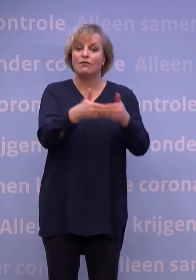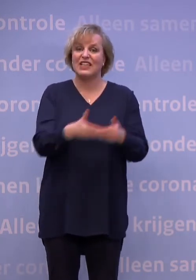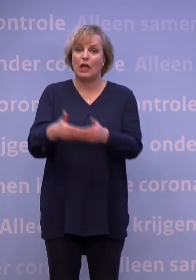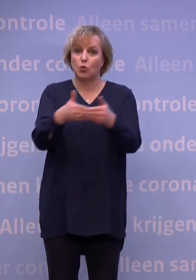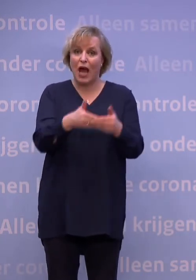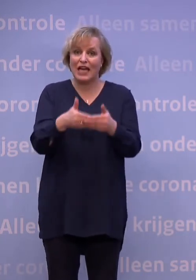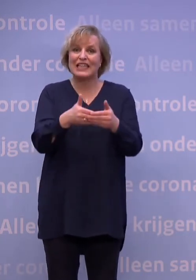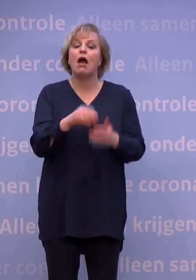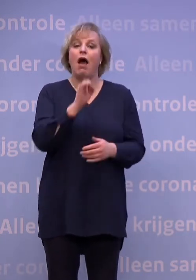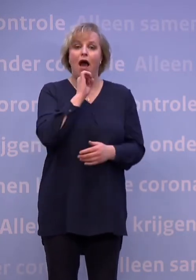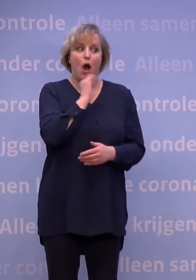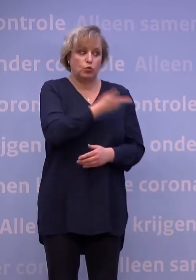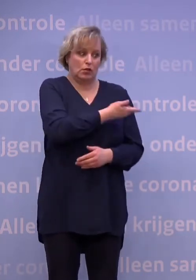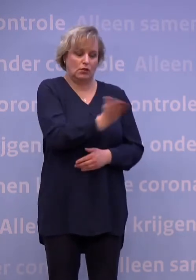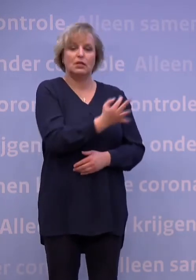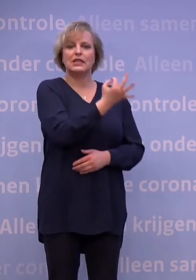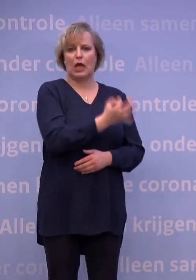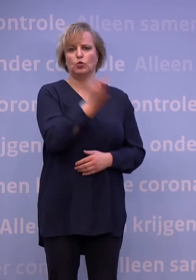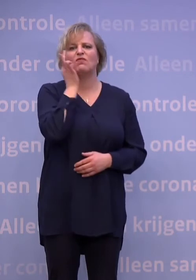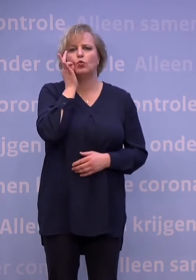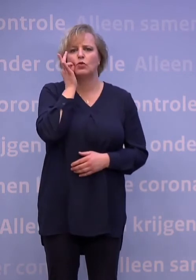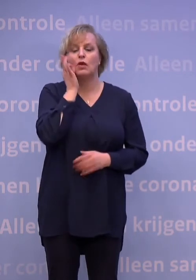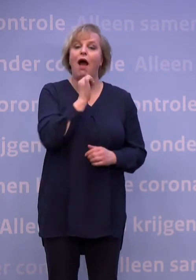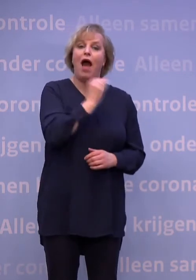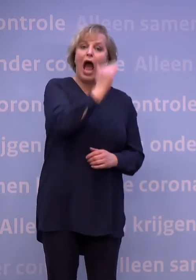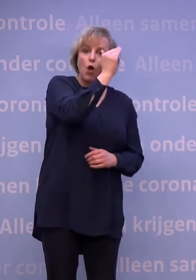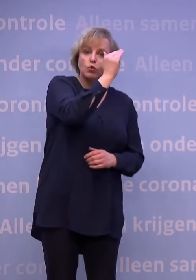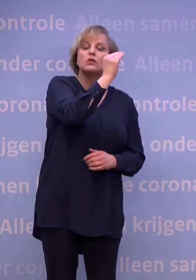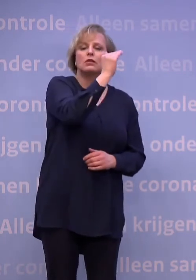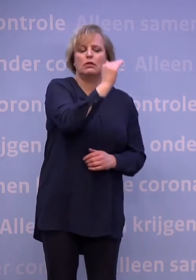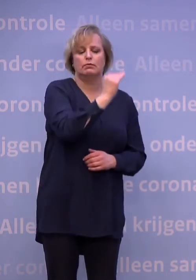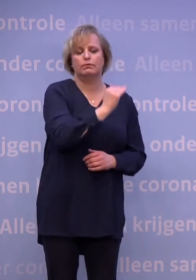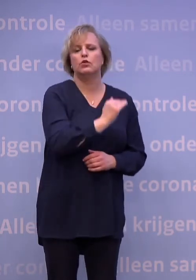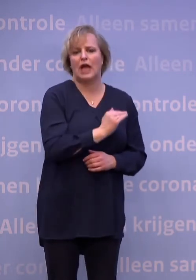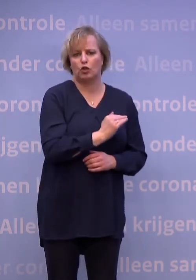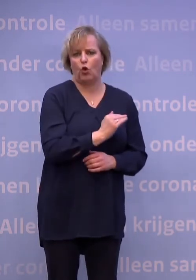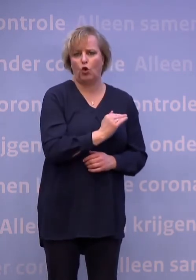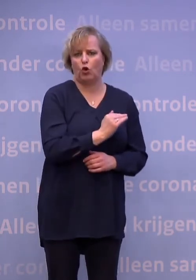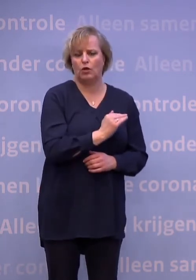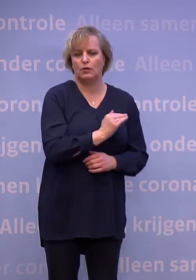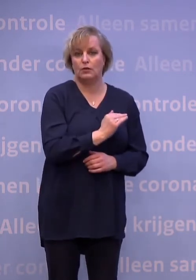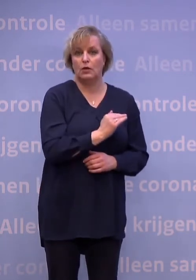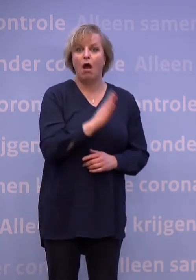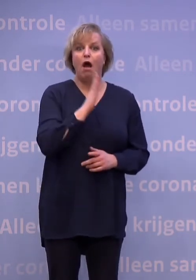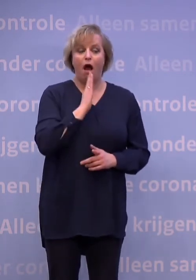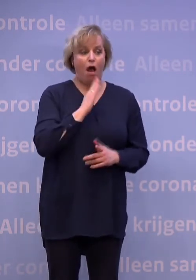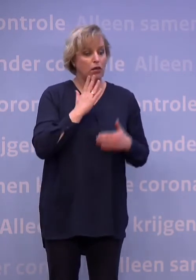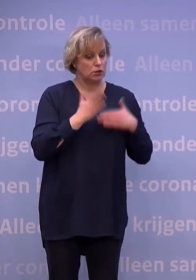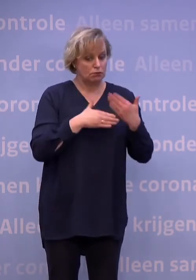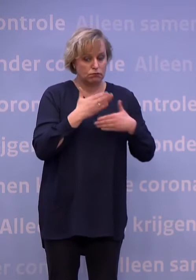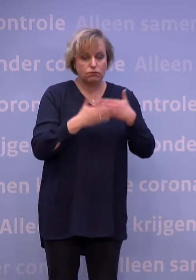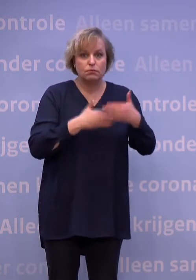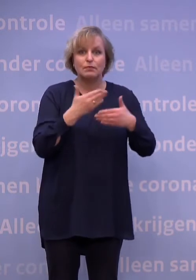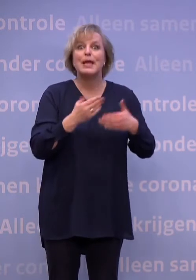thuiswonende ouderen aan, van oud naar jongeren. En als alles mee zit, dan moet het lukken om de meest